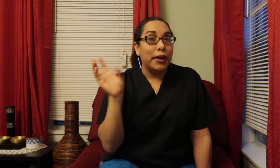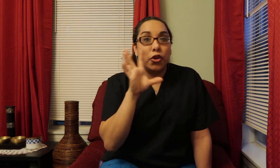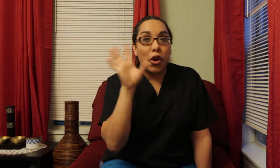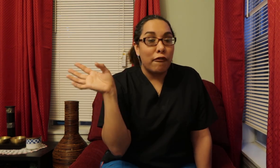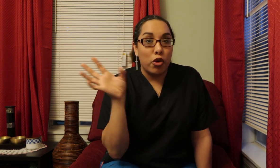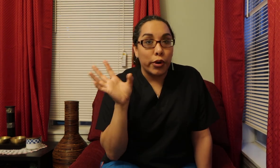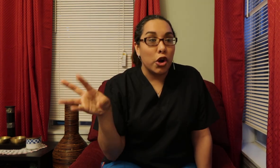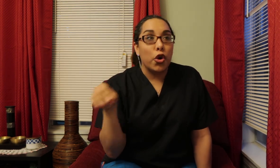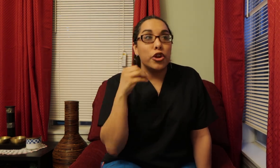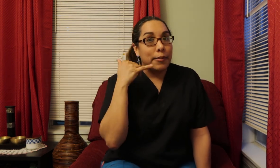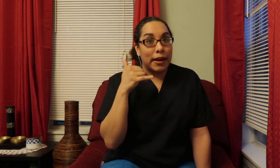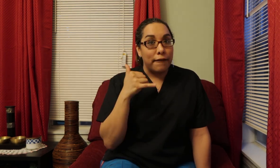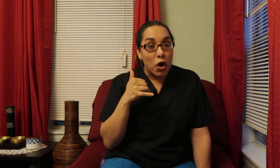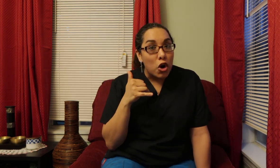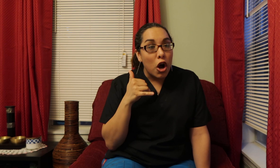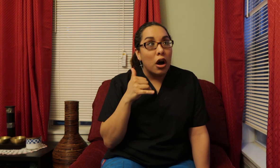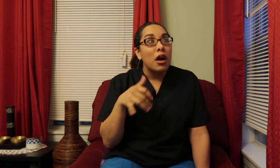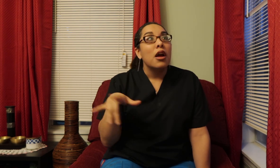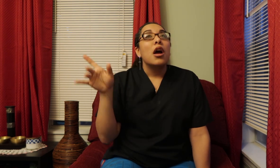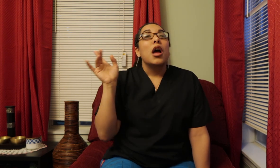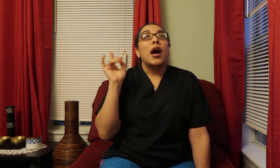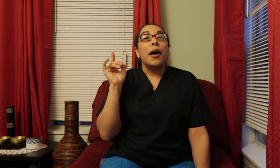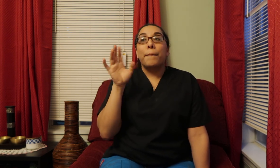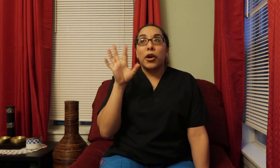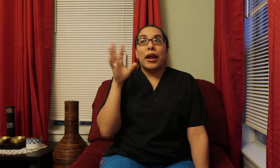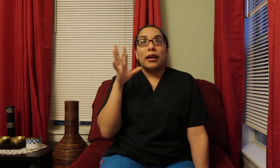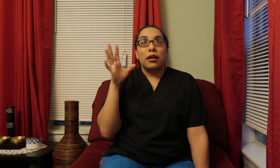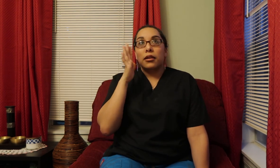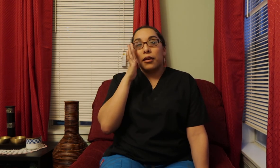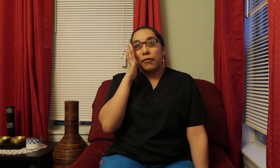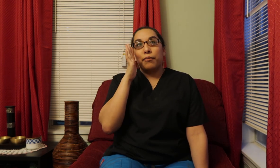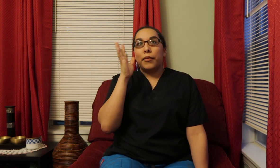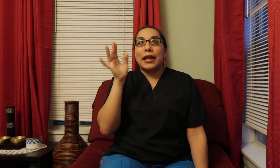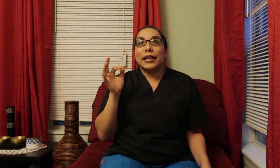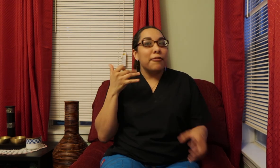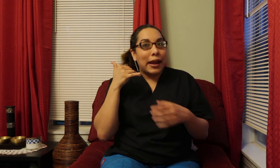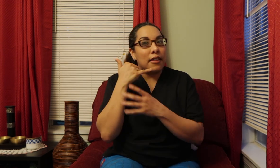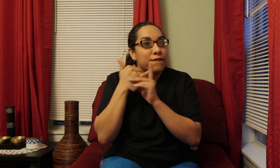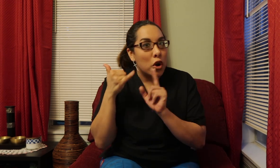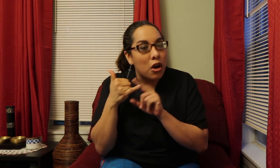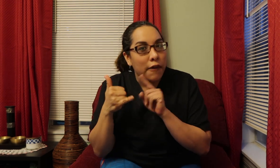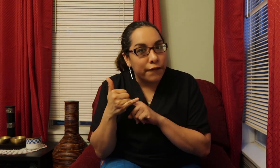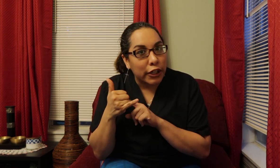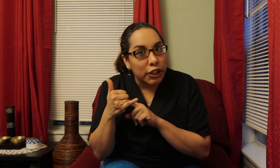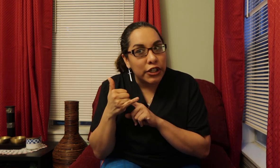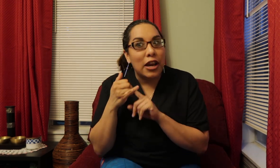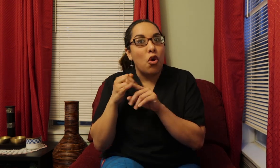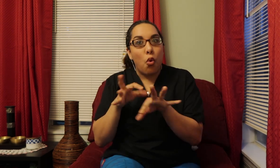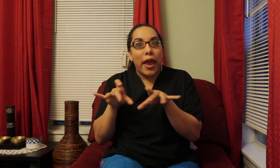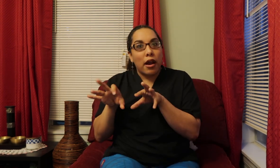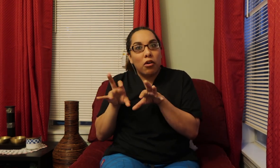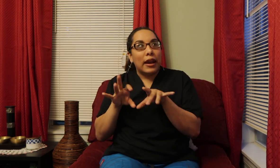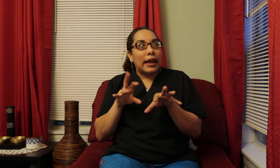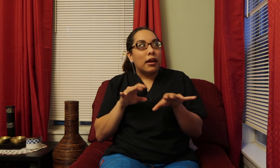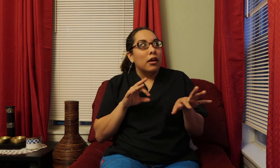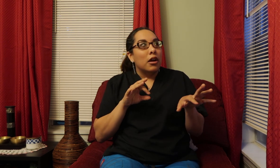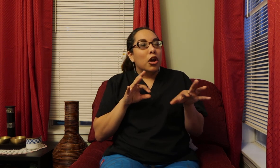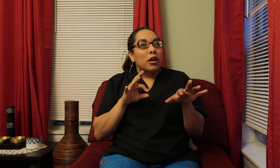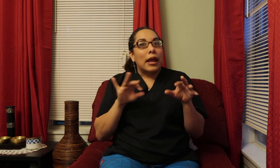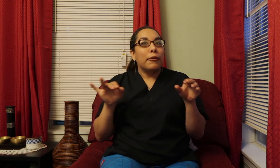Because you have nowhere to go You need to make a phone call Pero like Instead of making The phone call first Y luego Like Like